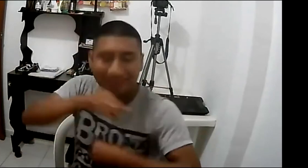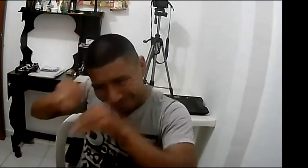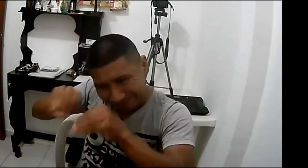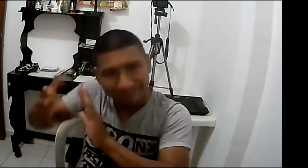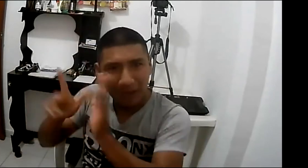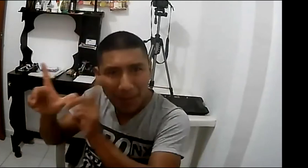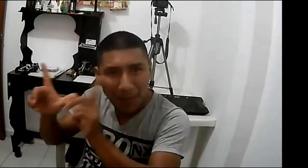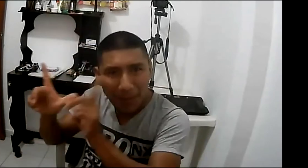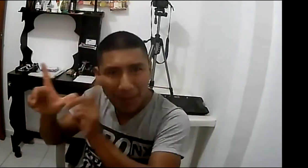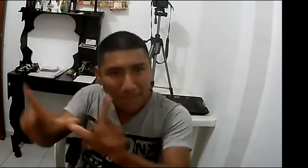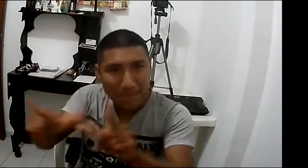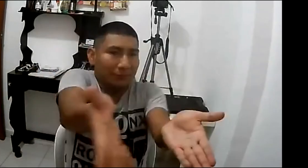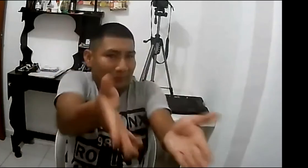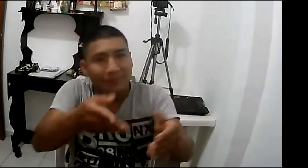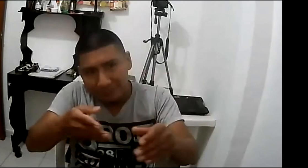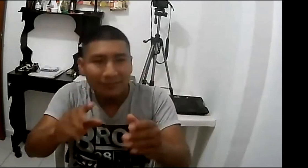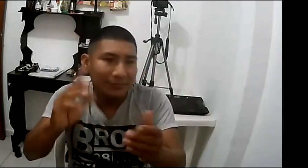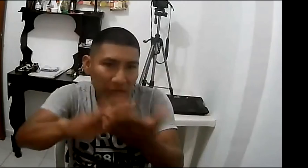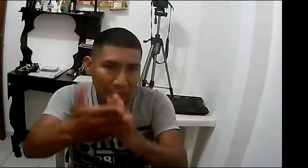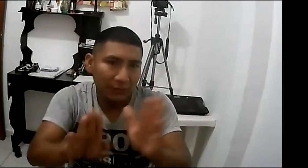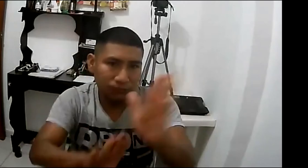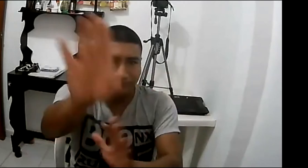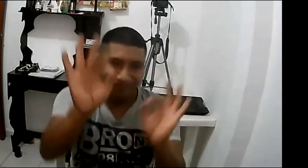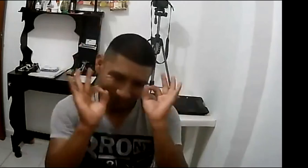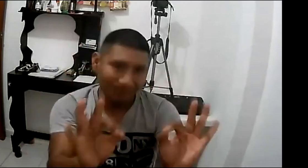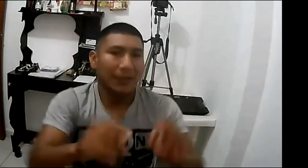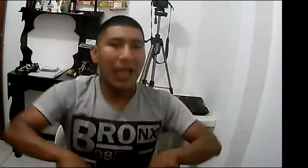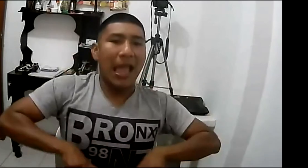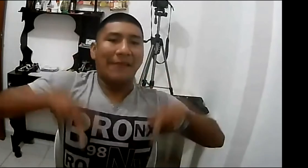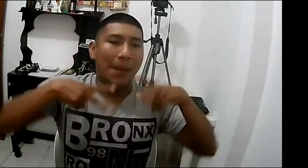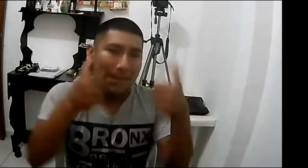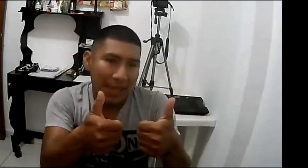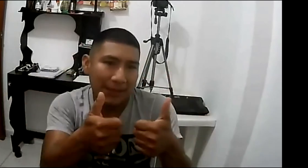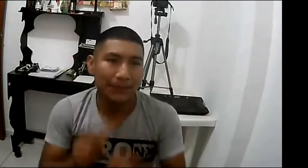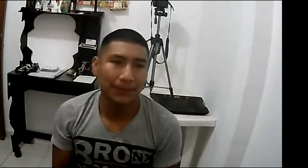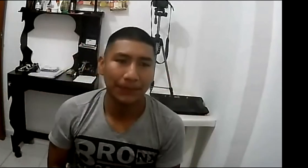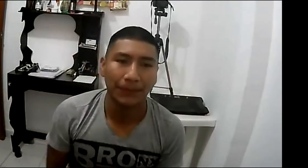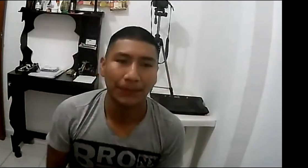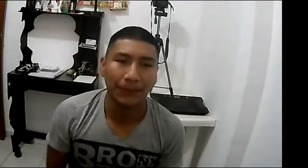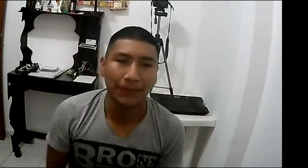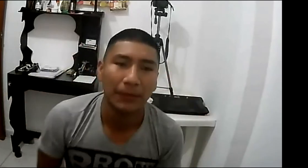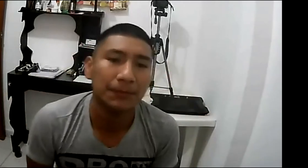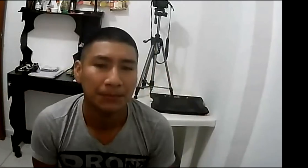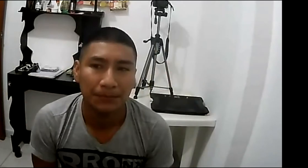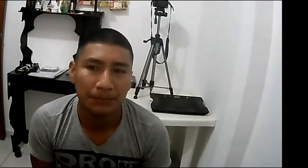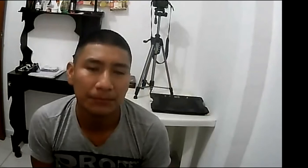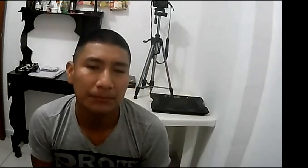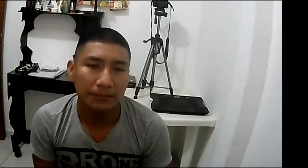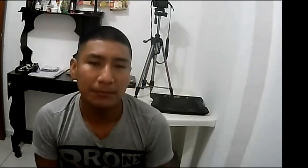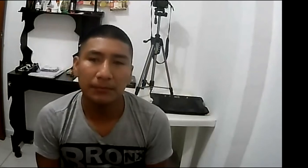para las personas y una comunicación satisfactoria en todos los ámbitos sociales entonces es importante porque eso sirve y es una